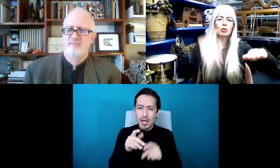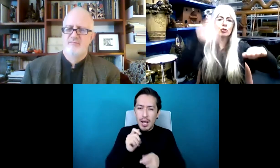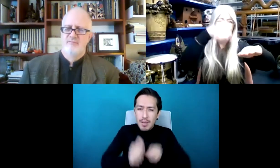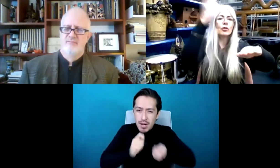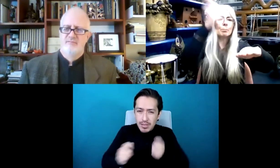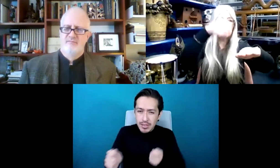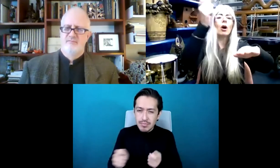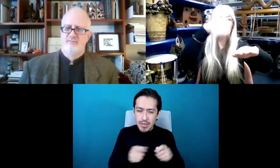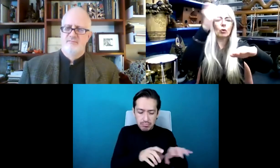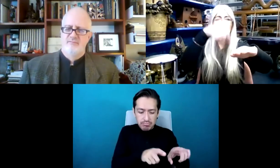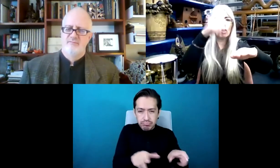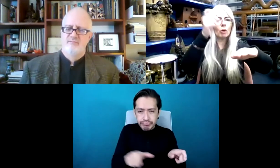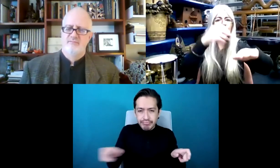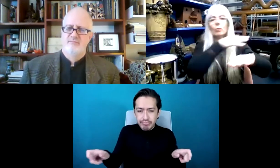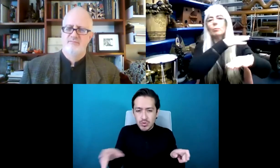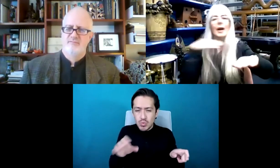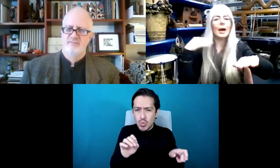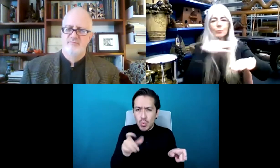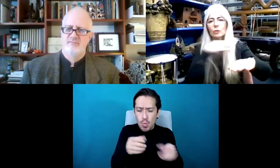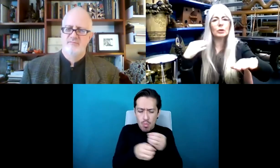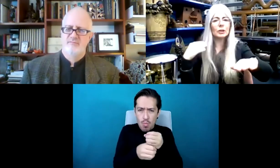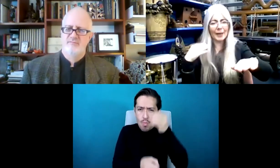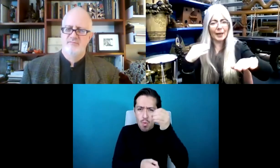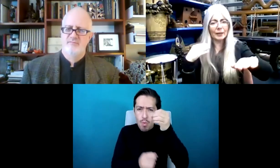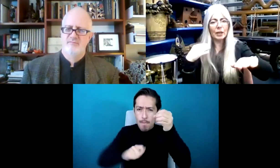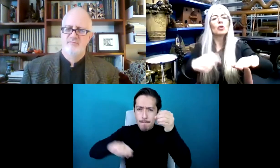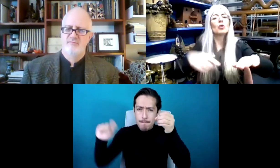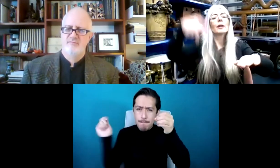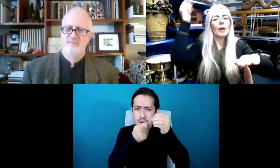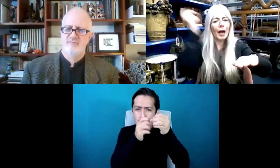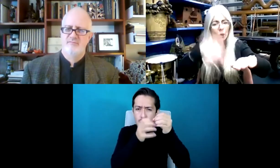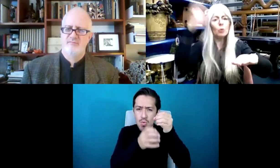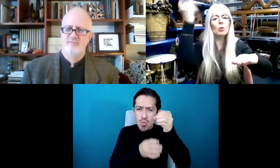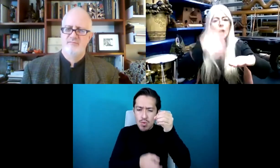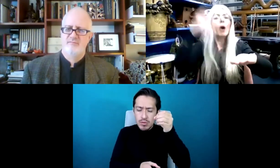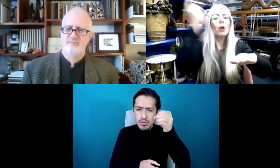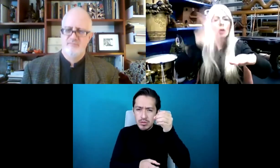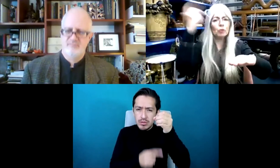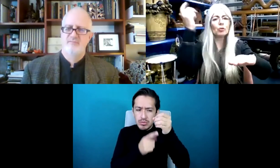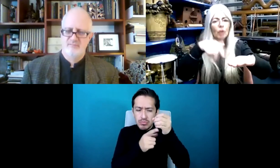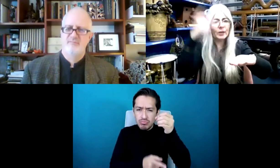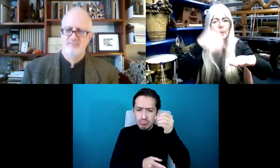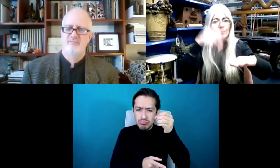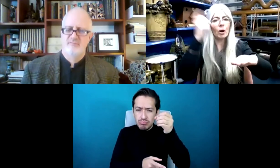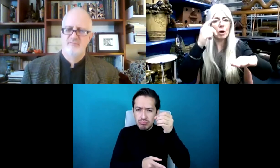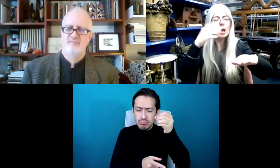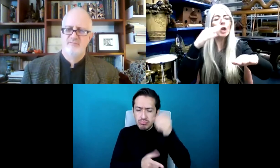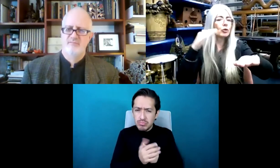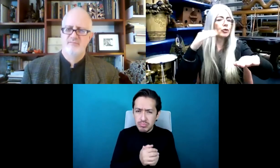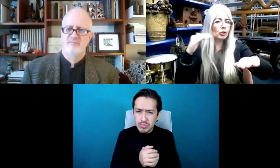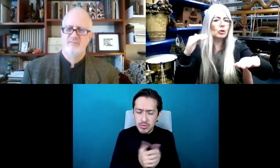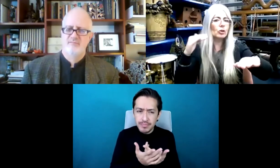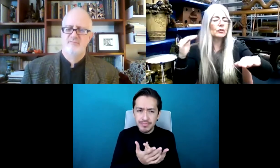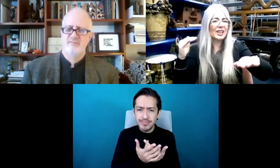gilófono o cualquier tipo de tubo y le pegas a la barra desde arriba, va a estar muerta. Sin importar lo